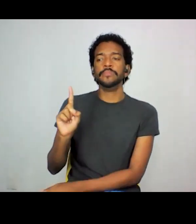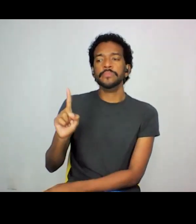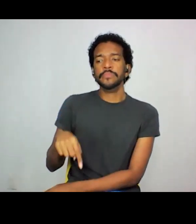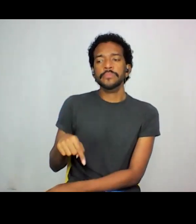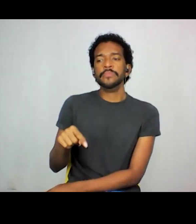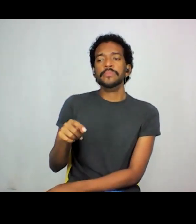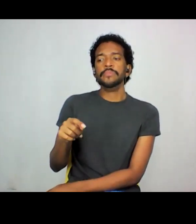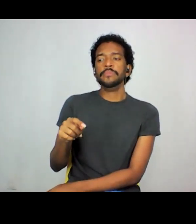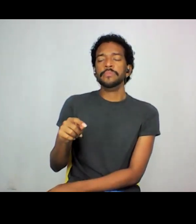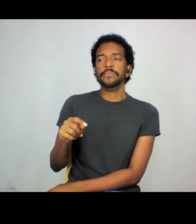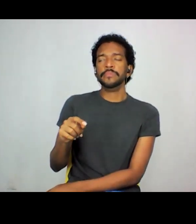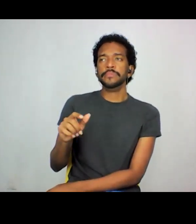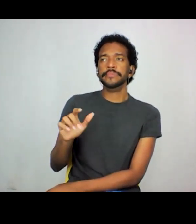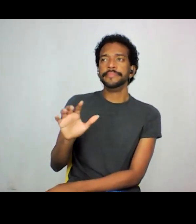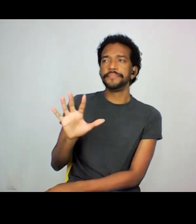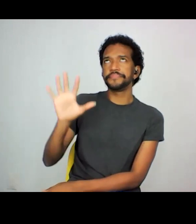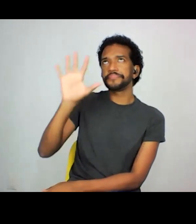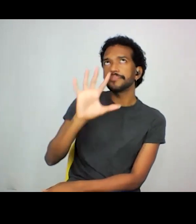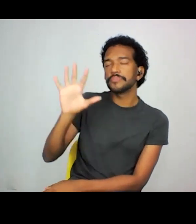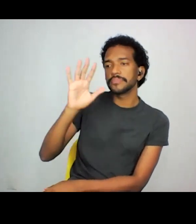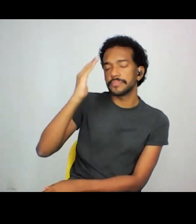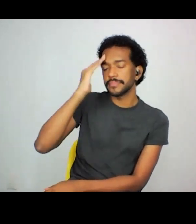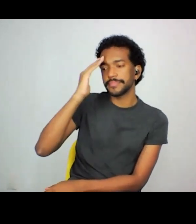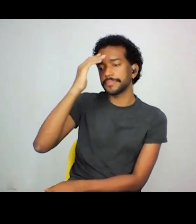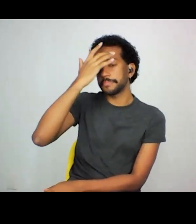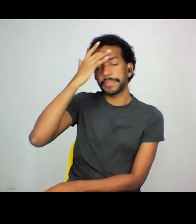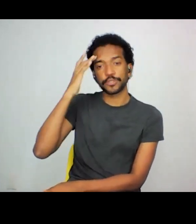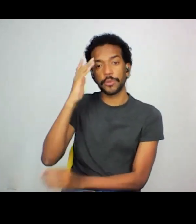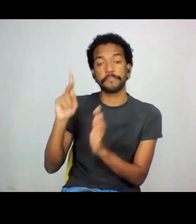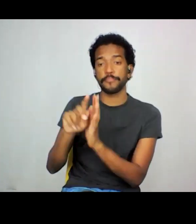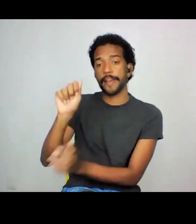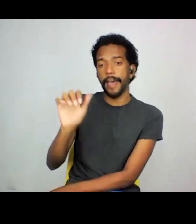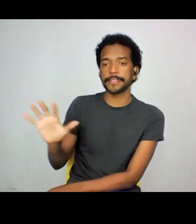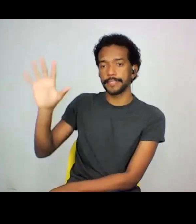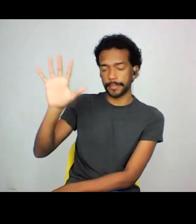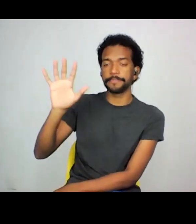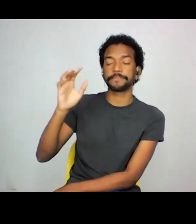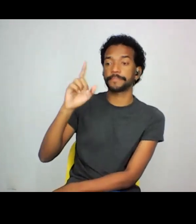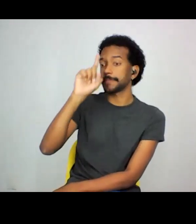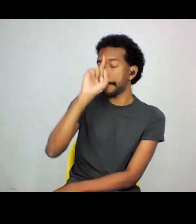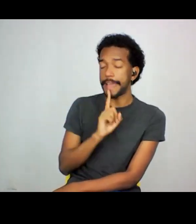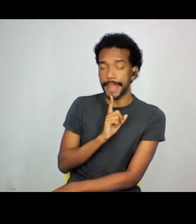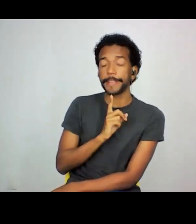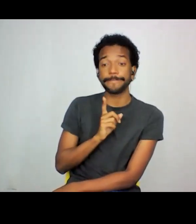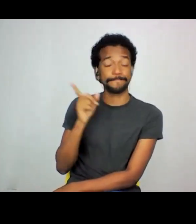que no caso dos amarelos asiáticos, tem uma